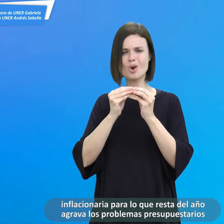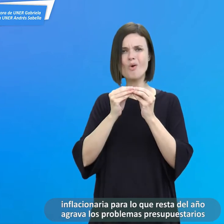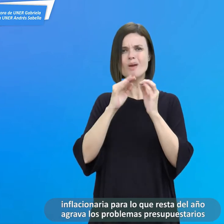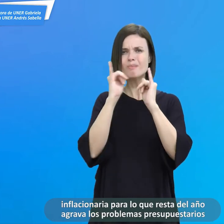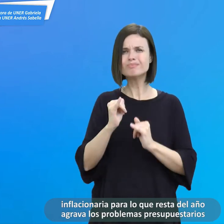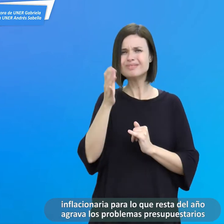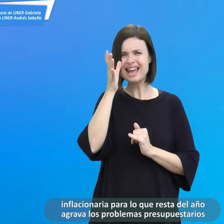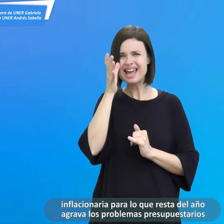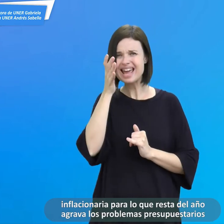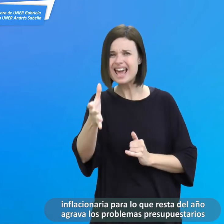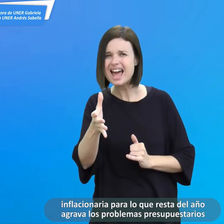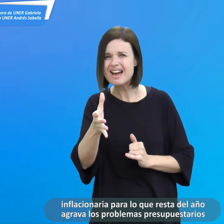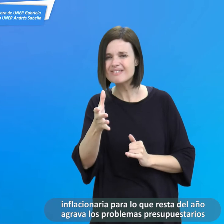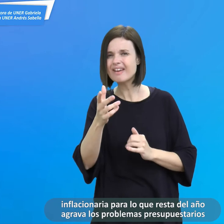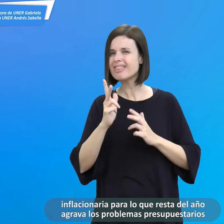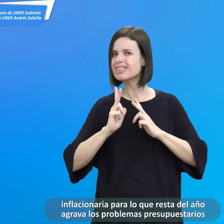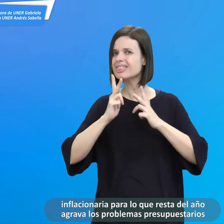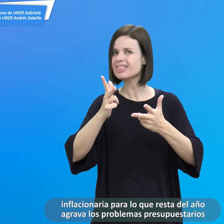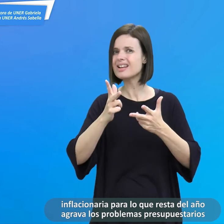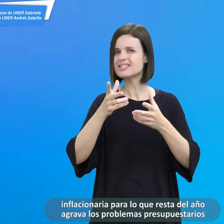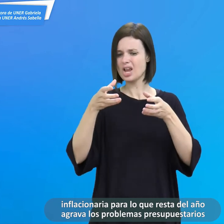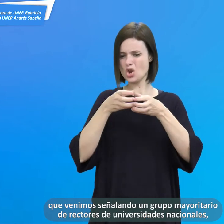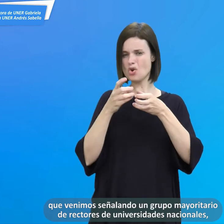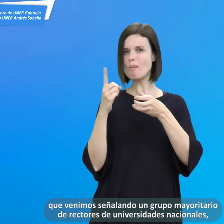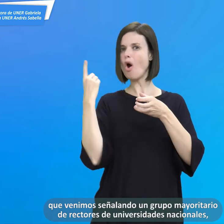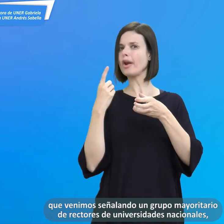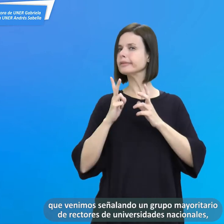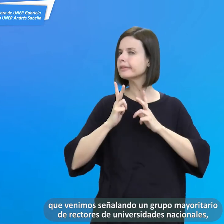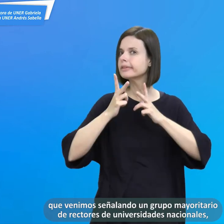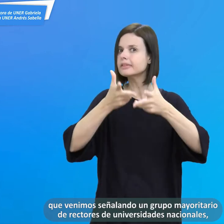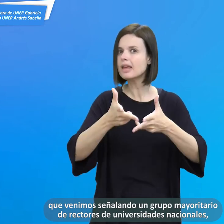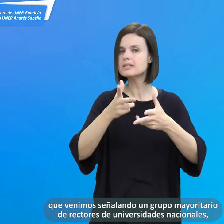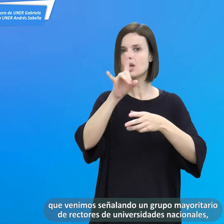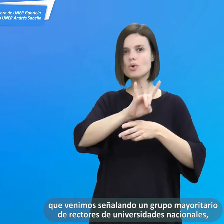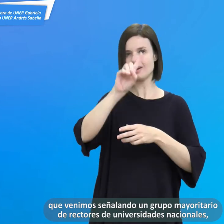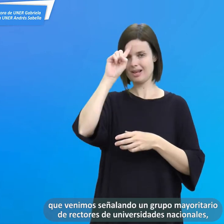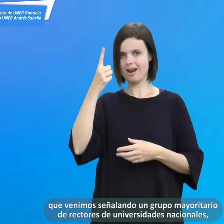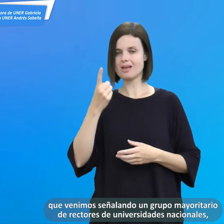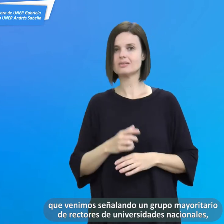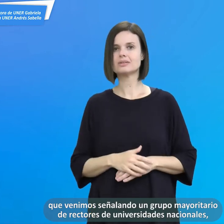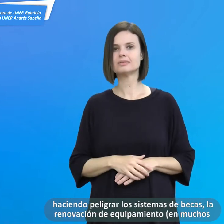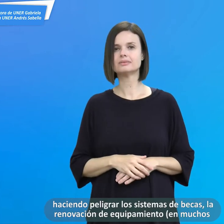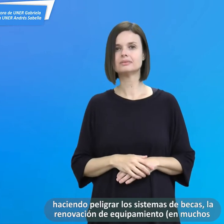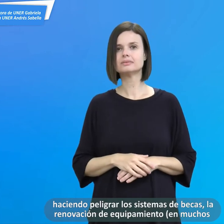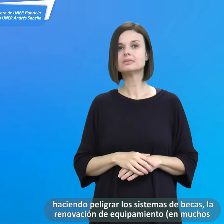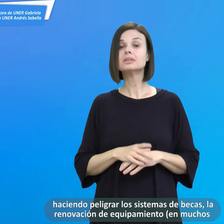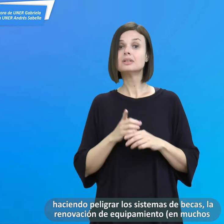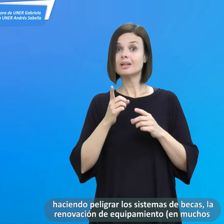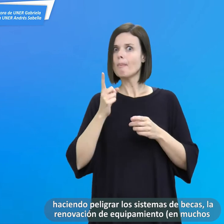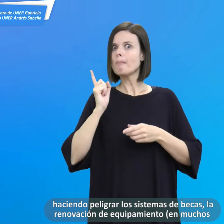agrava los problemas presupuestarios que venimos señalando un grupo mayoritario de rectores de universidades